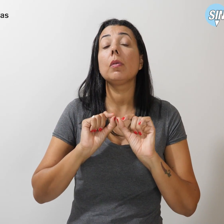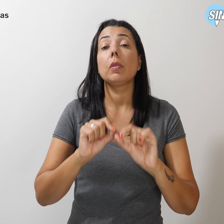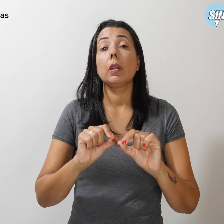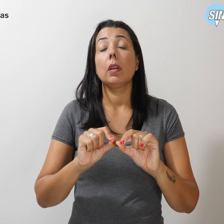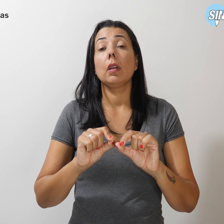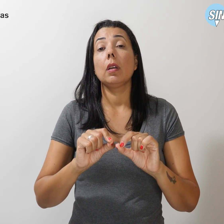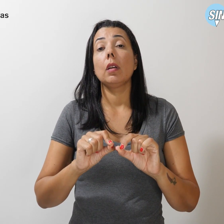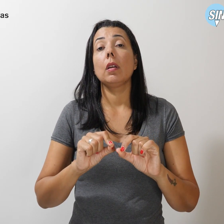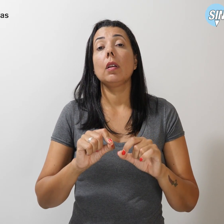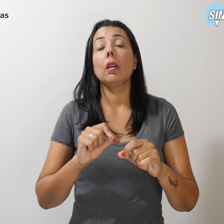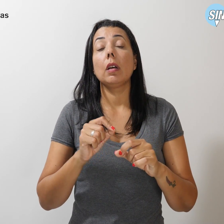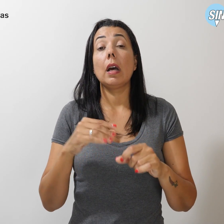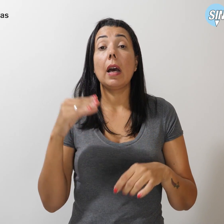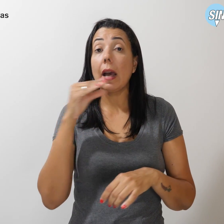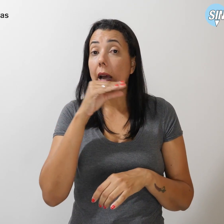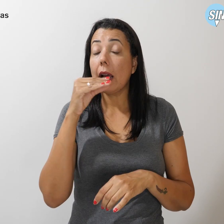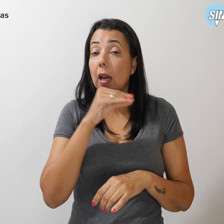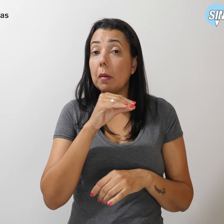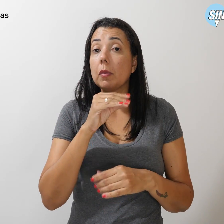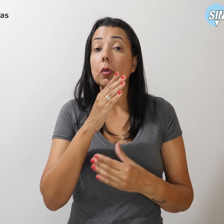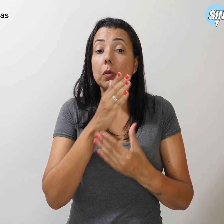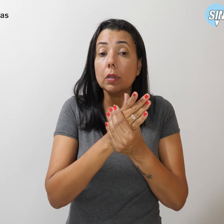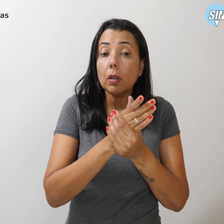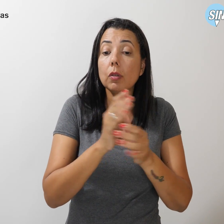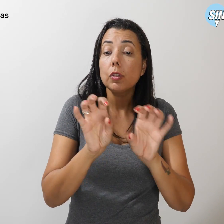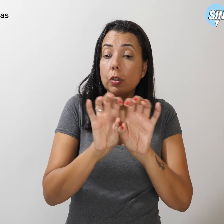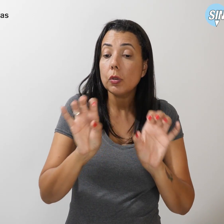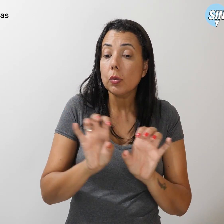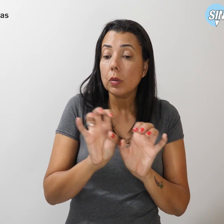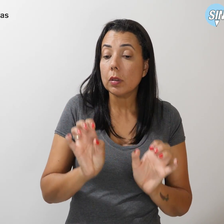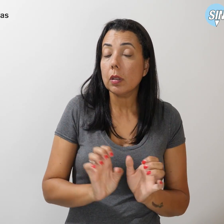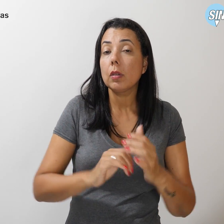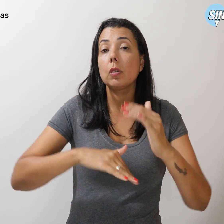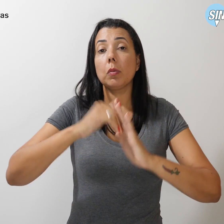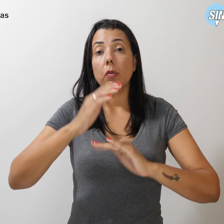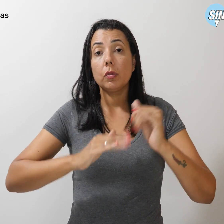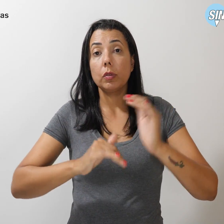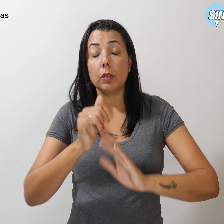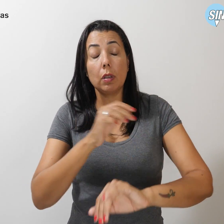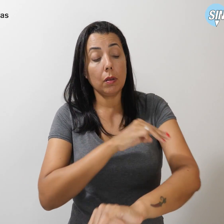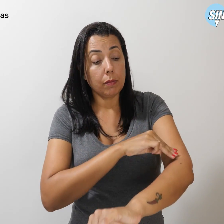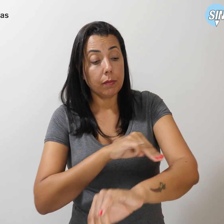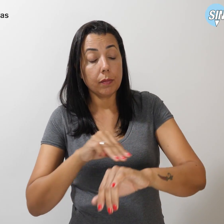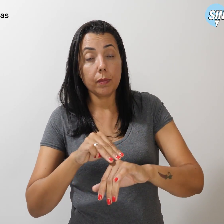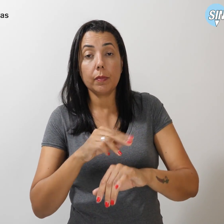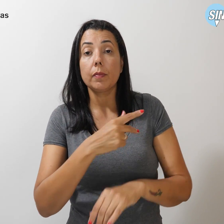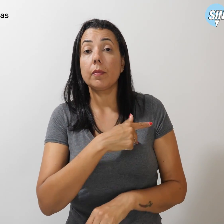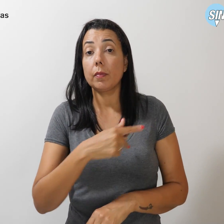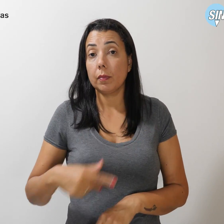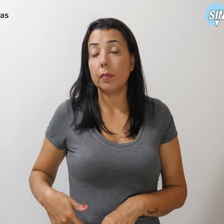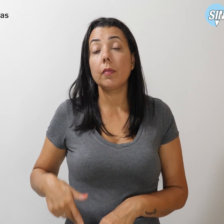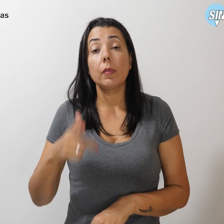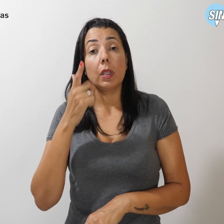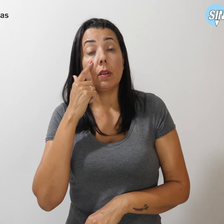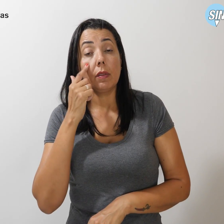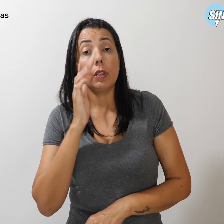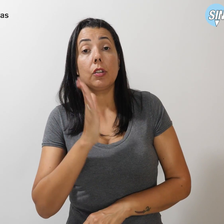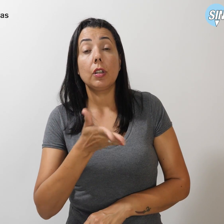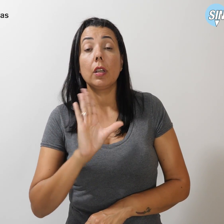processo urgente de reestruturação da carreira do Magistério Público, visto que nossa categoria